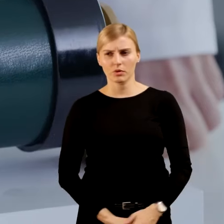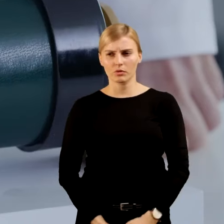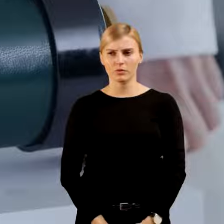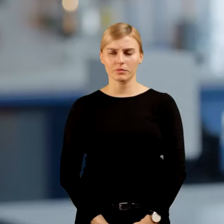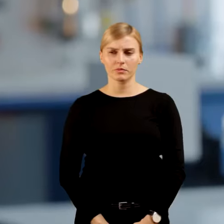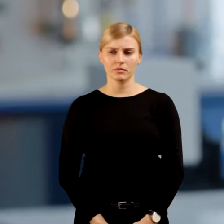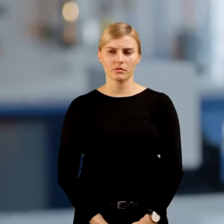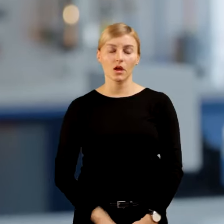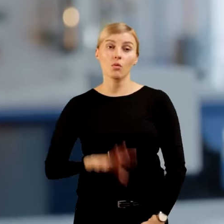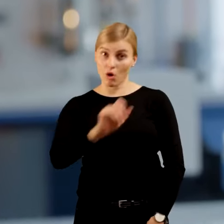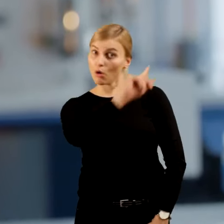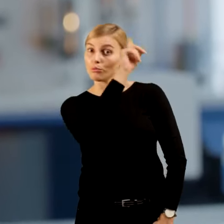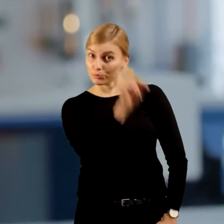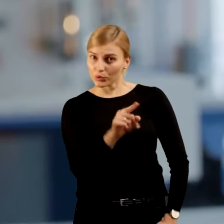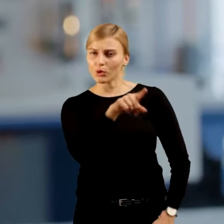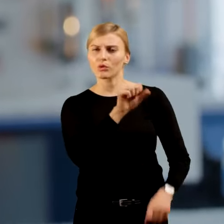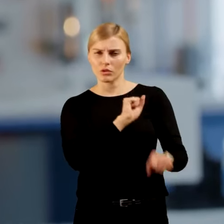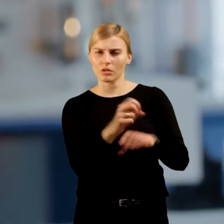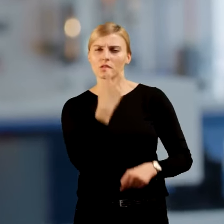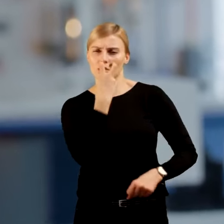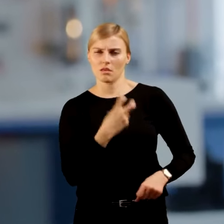Bo piorun to też prąd elektryczny.